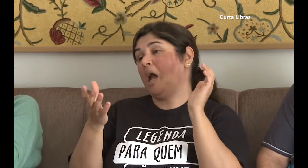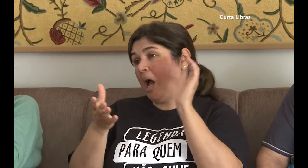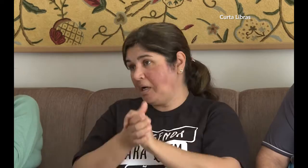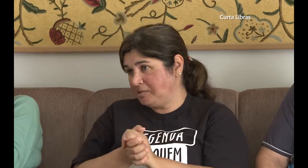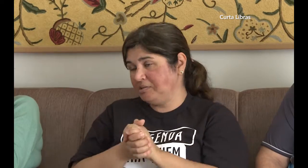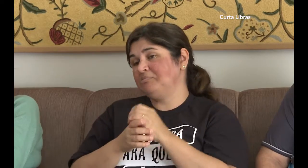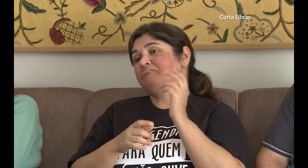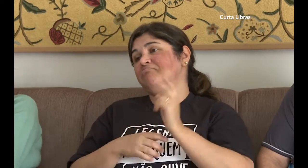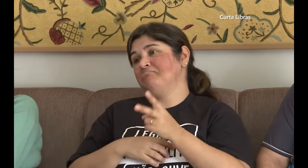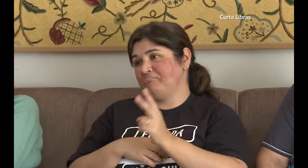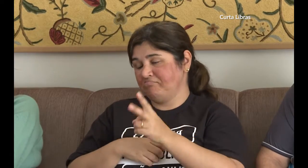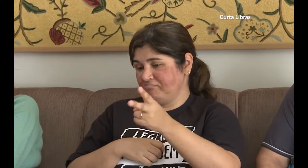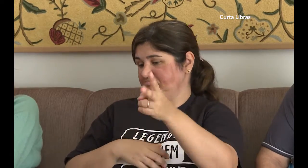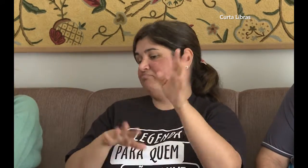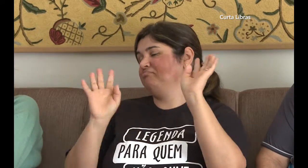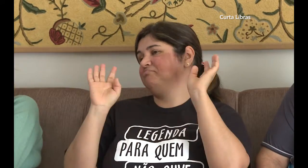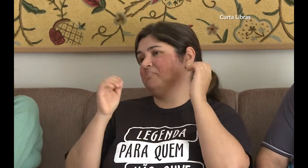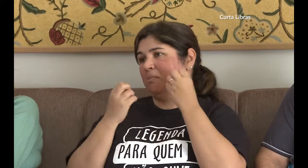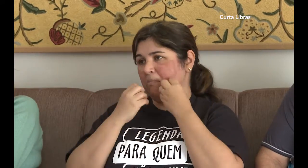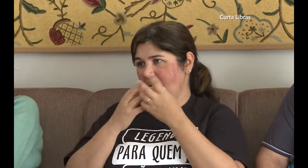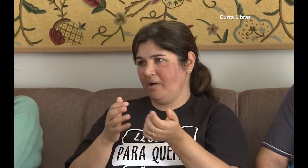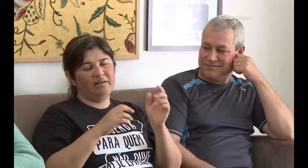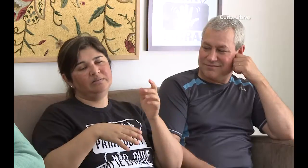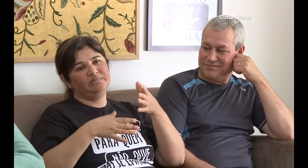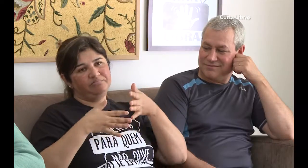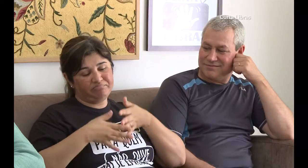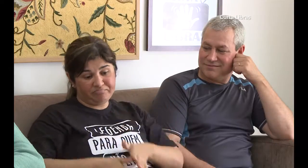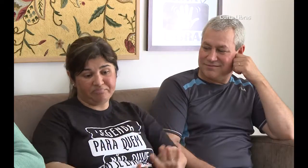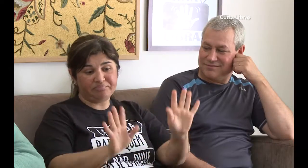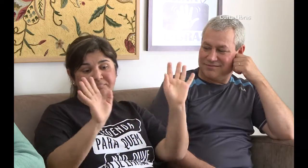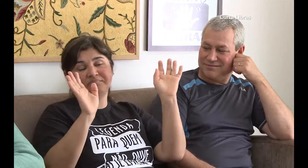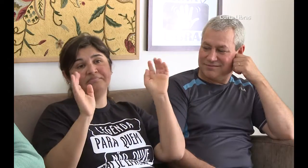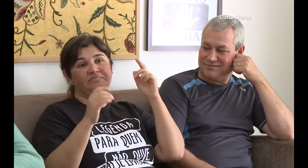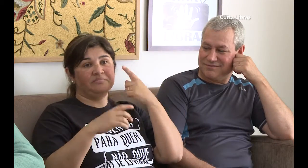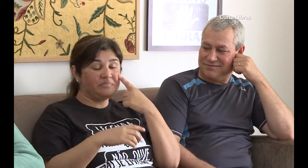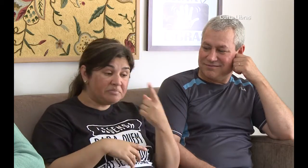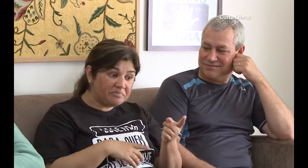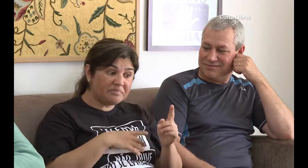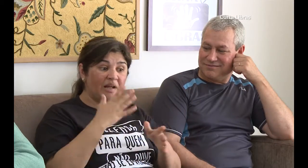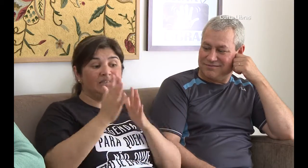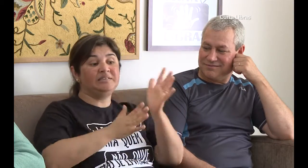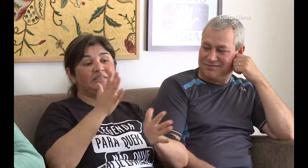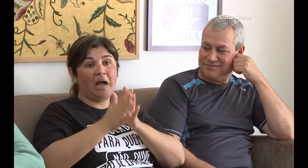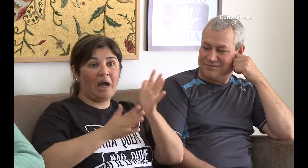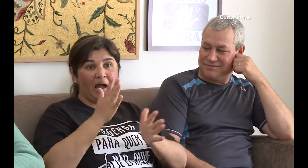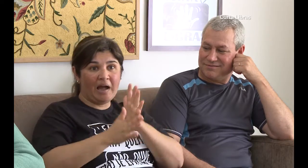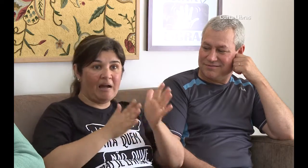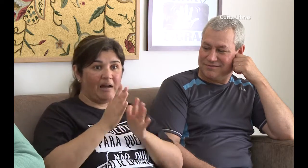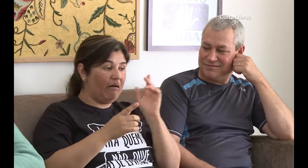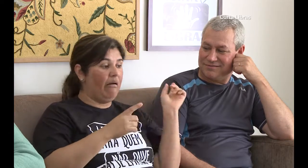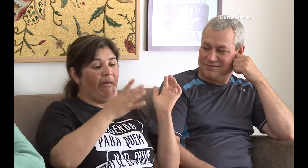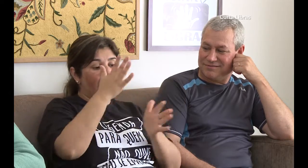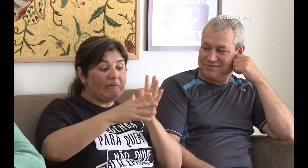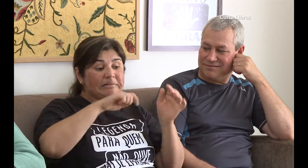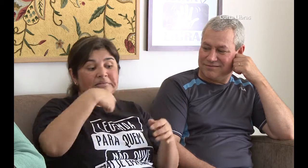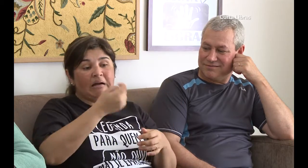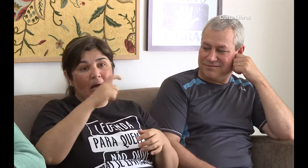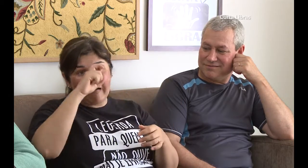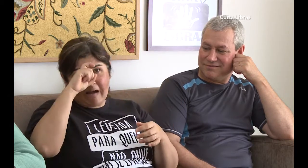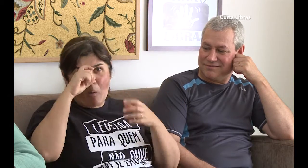aceitamos e acabamos casando. Eu já estava com quatro meses de gravidez quando nós casamos. Então, eu e o Jefferson pensamos em um sinal para ele. E